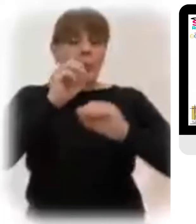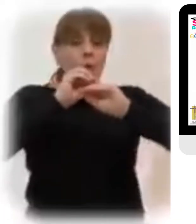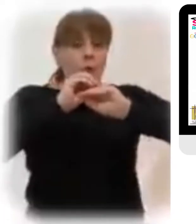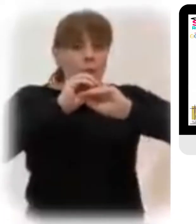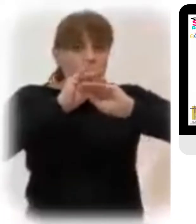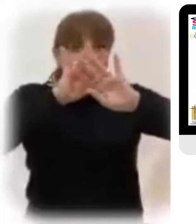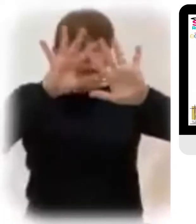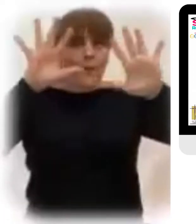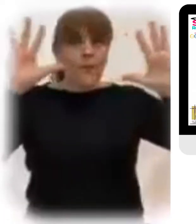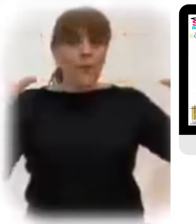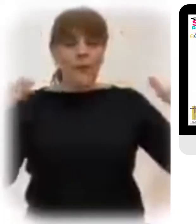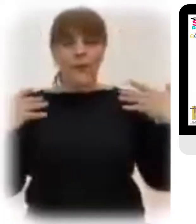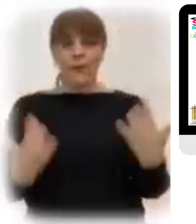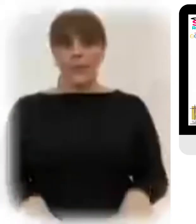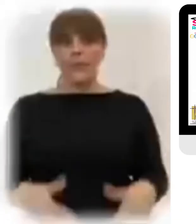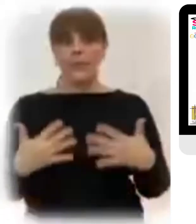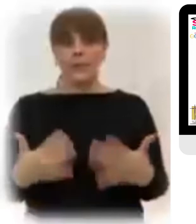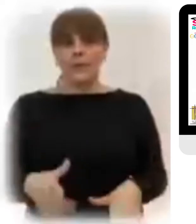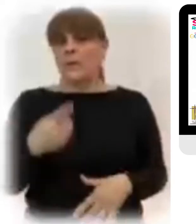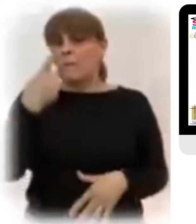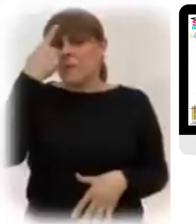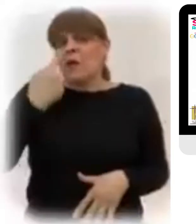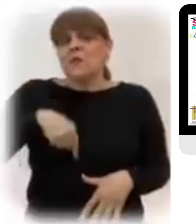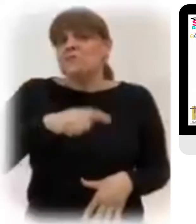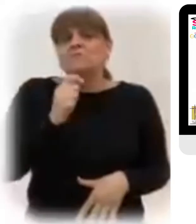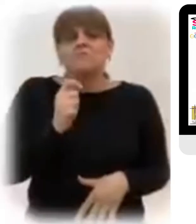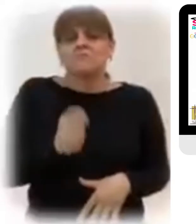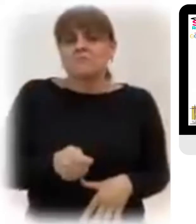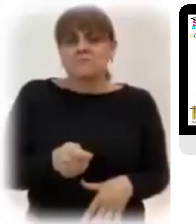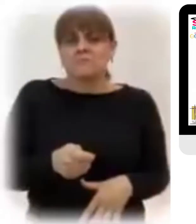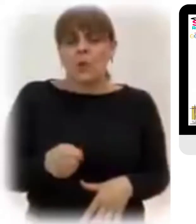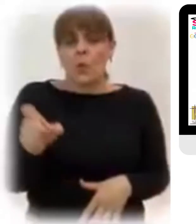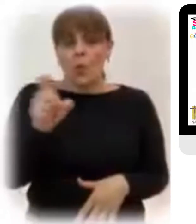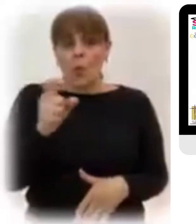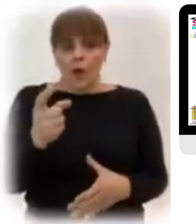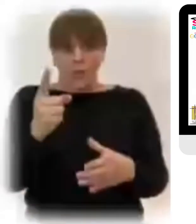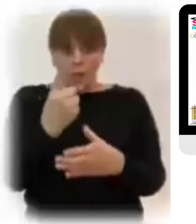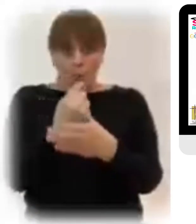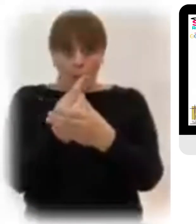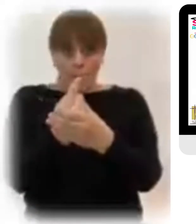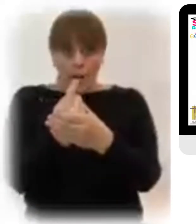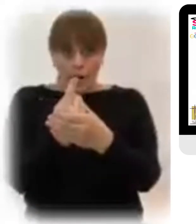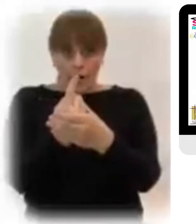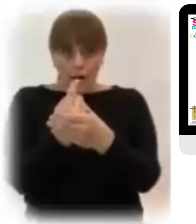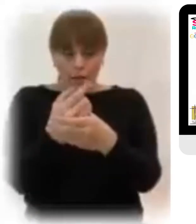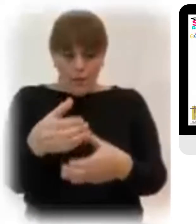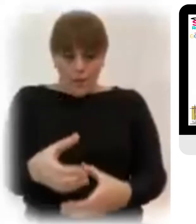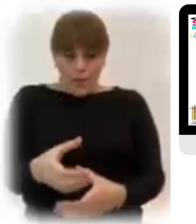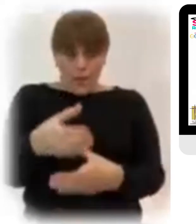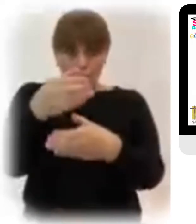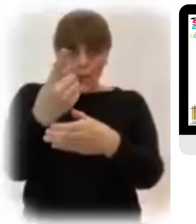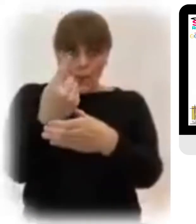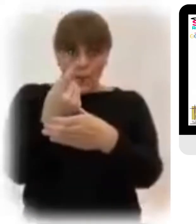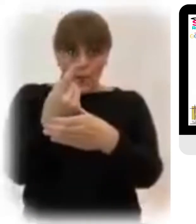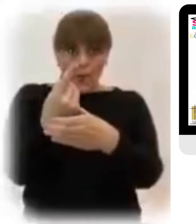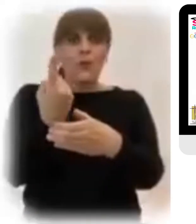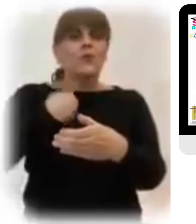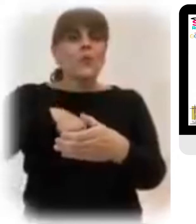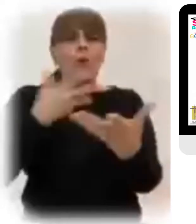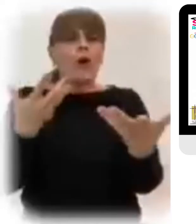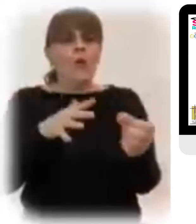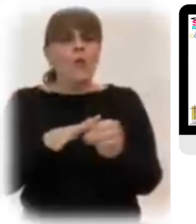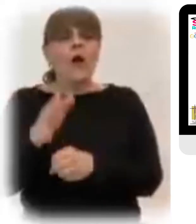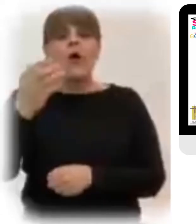¿Qué puede significar para nosotros? Al encender el sirio pascual Se hace una